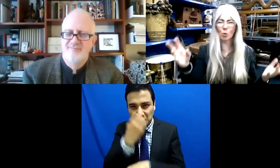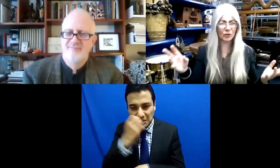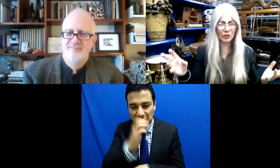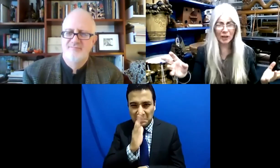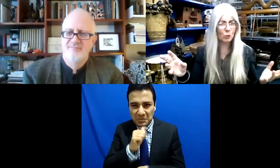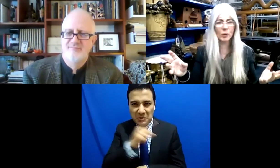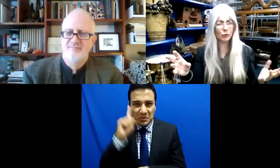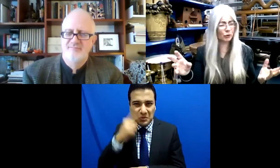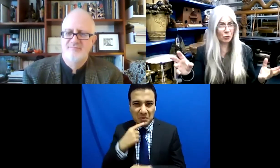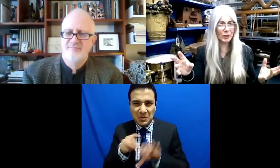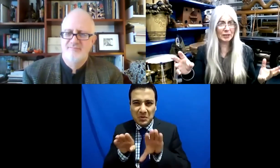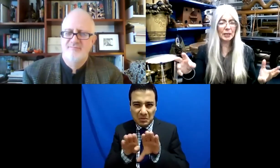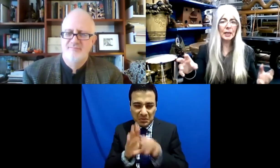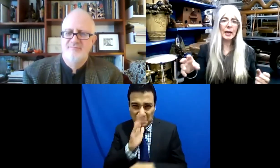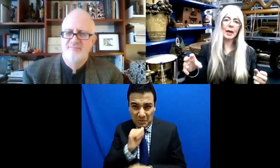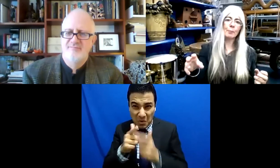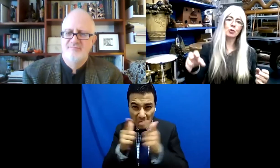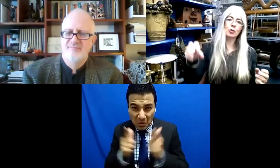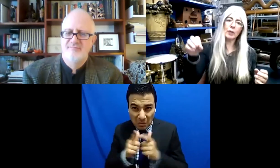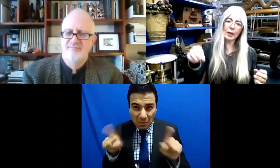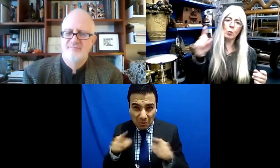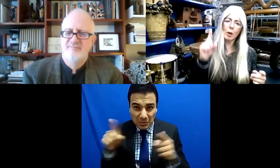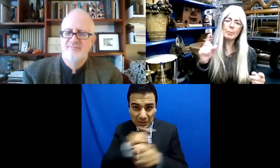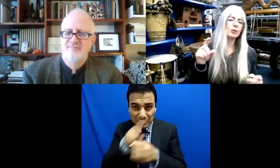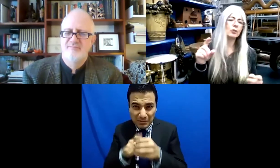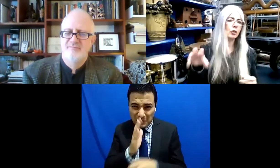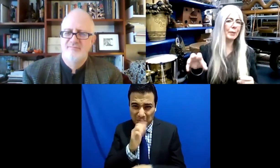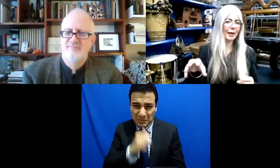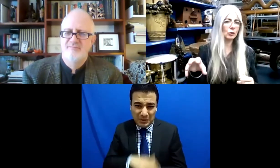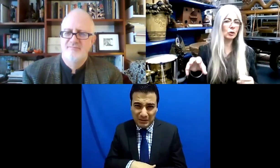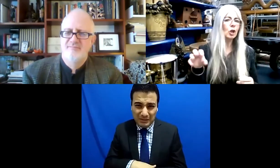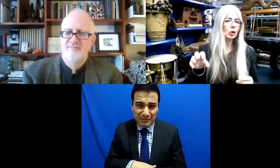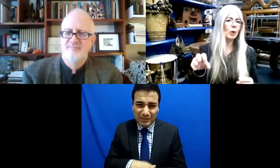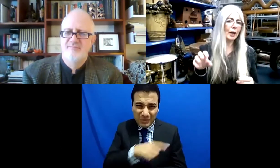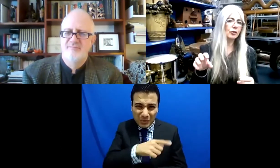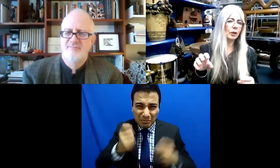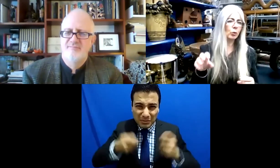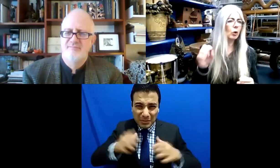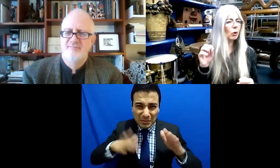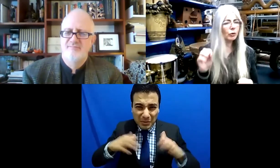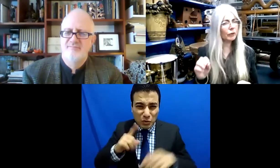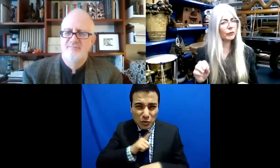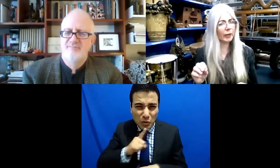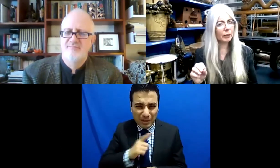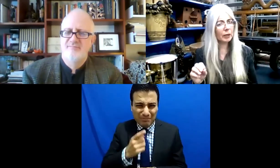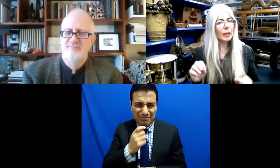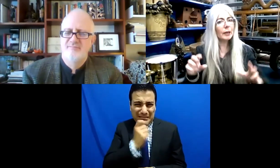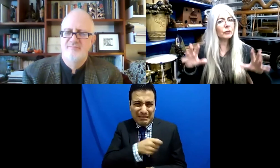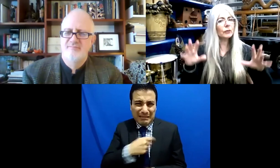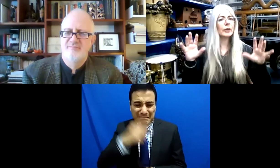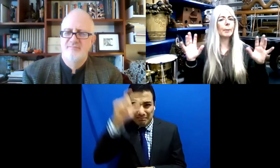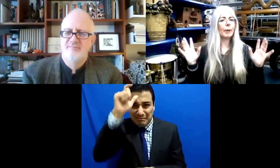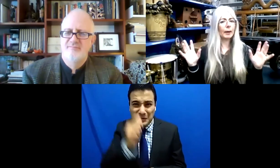Ninguna orquesta, va a hacer. Percusionista solista, ¿qué es eso? Nadie lo tiene. Pero había una persona en el